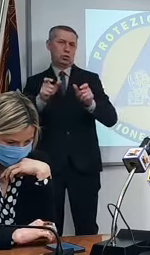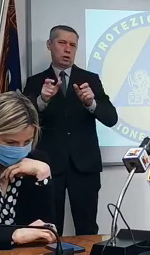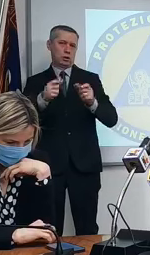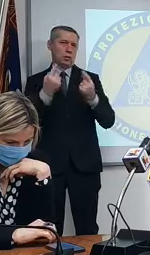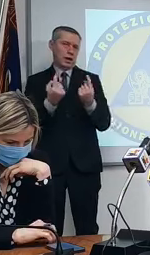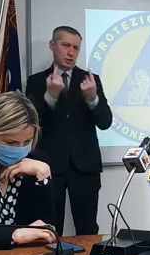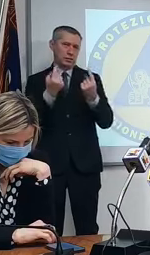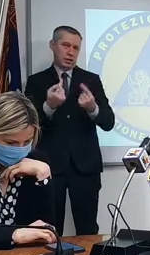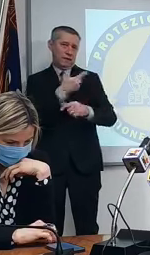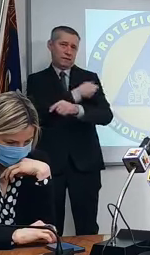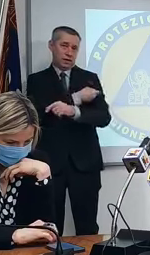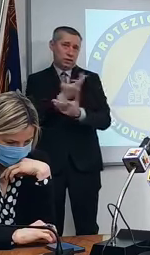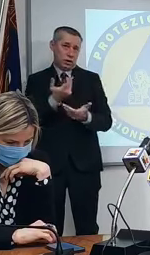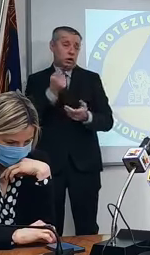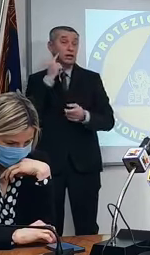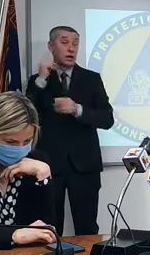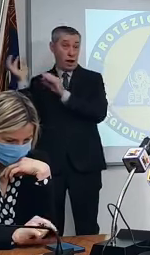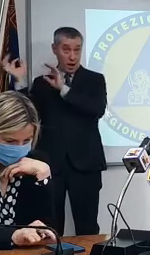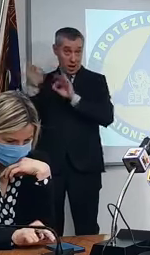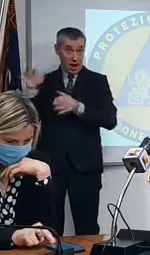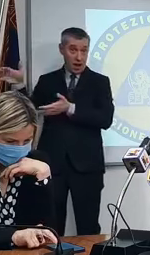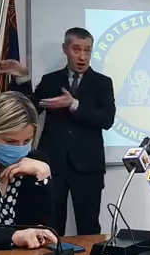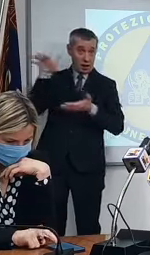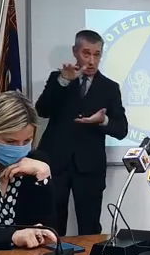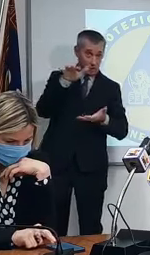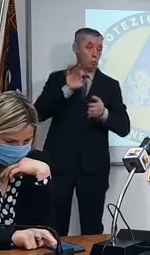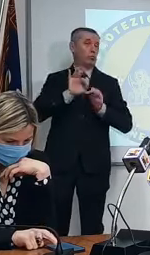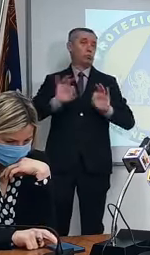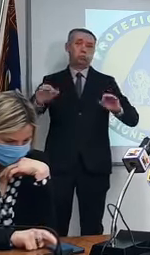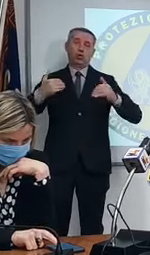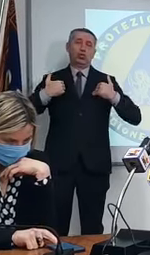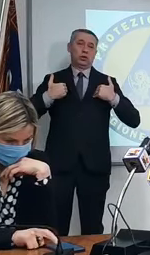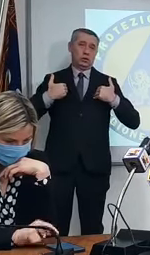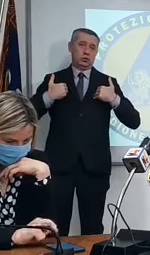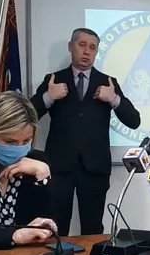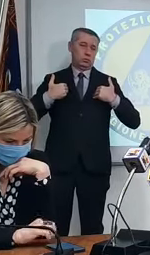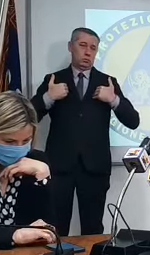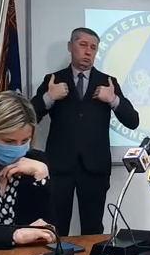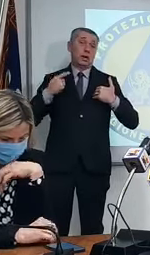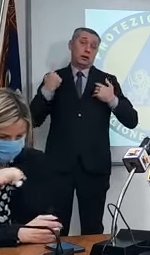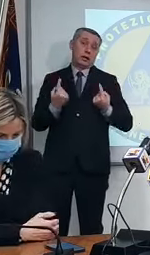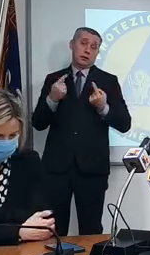velocemente. se arrivano i vaccini con la nostra capacità di vaccinazione ce la facciamo.